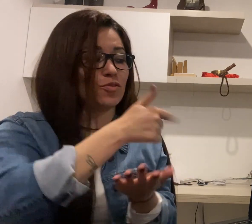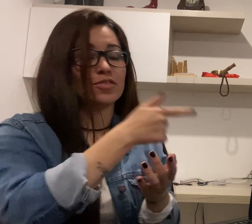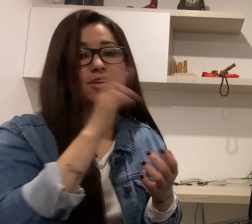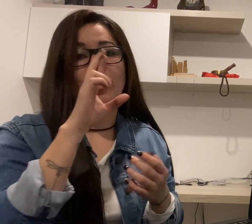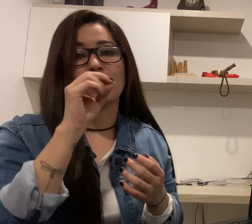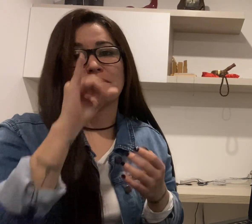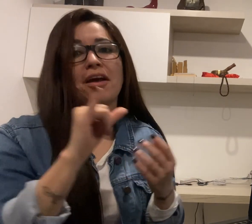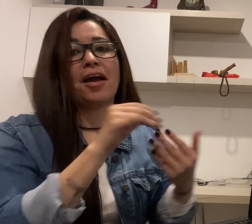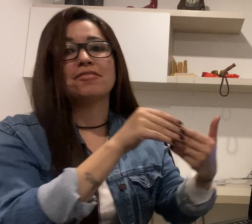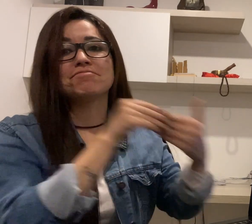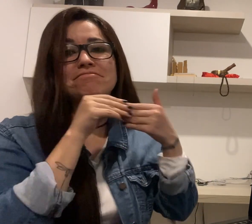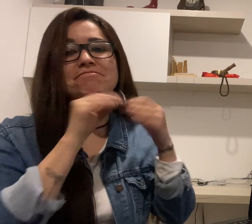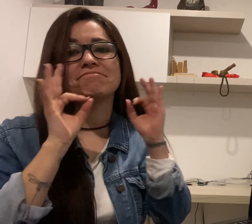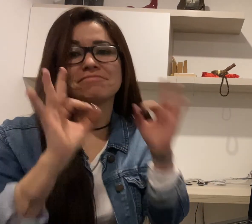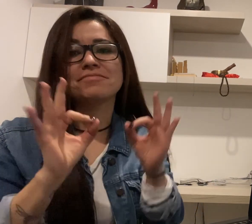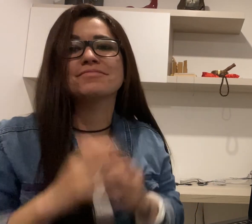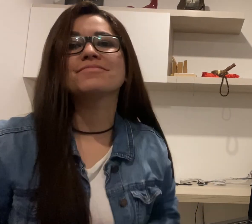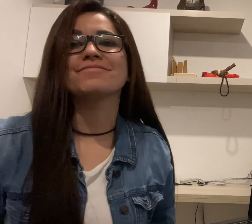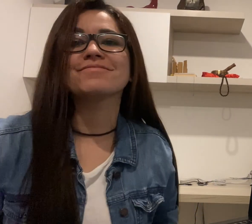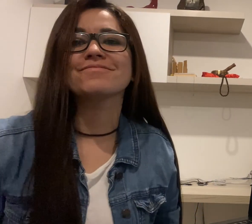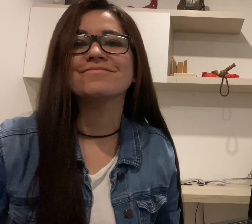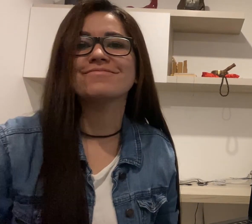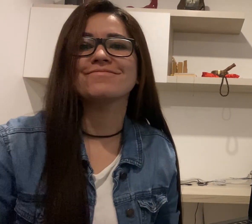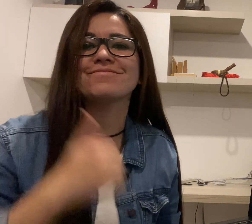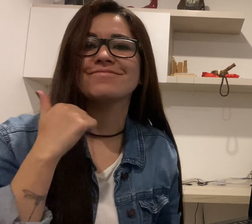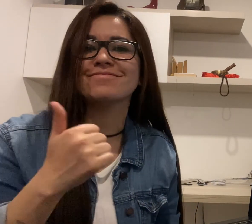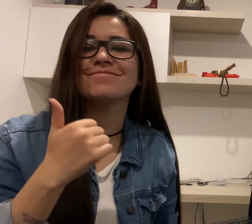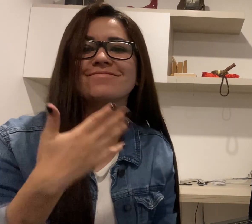interesante este movimiento. Muchas gracias.